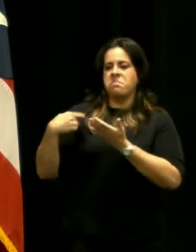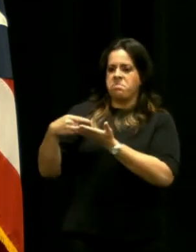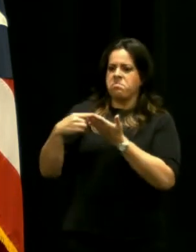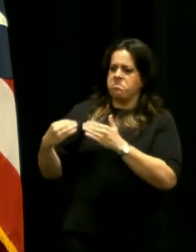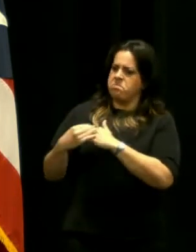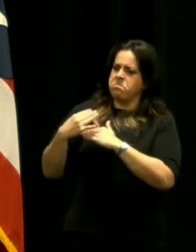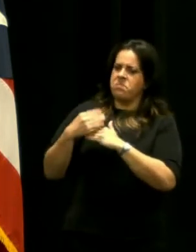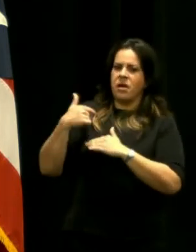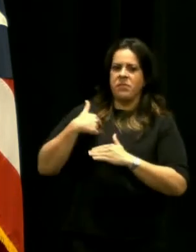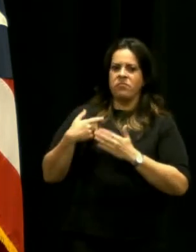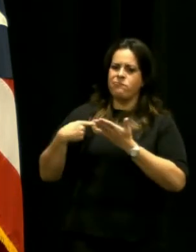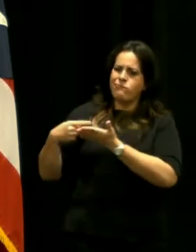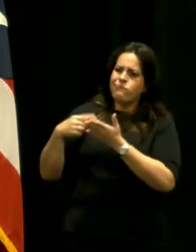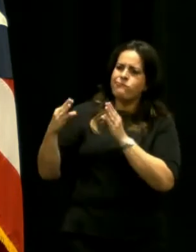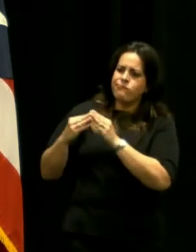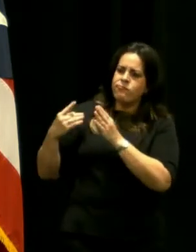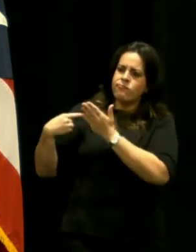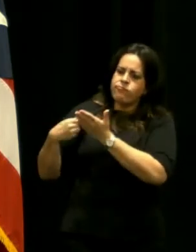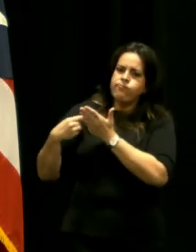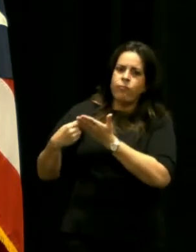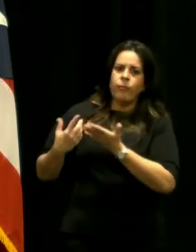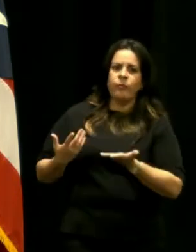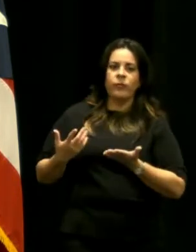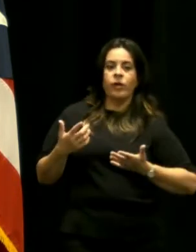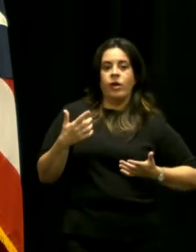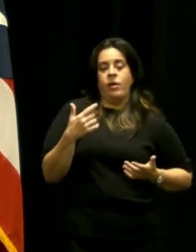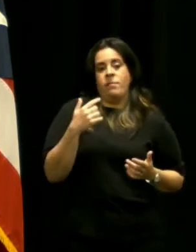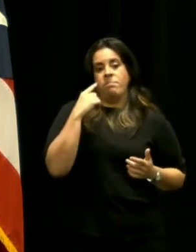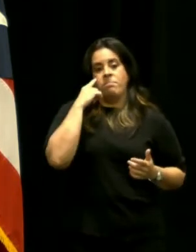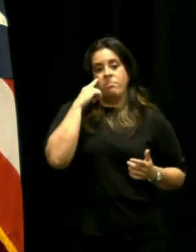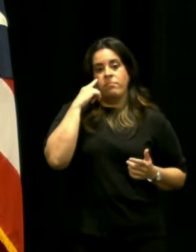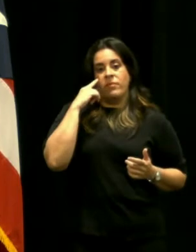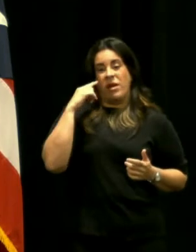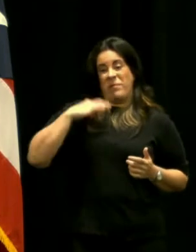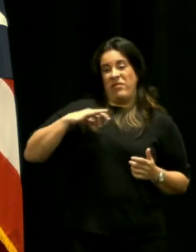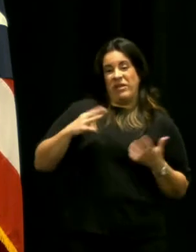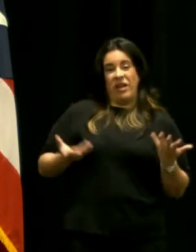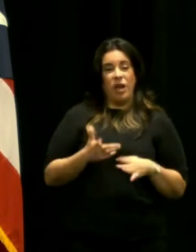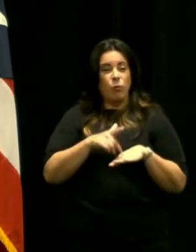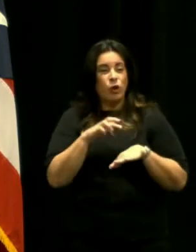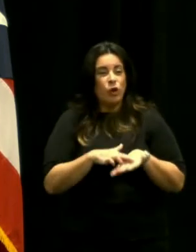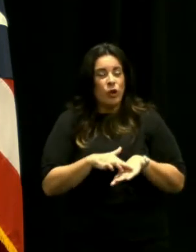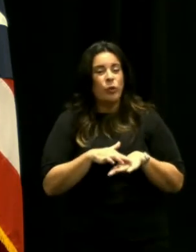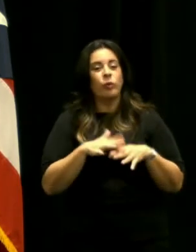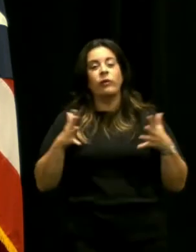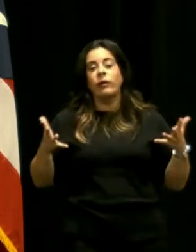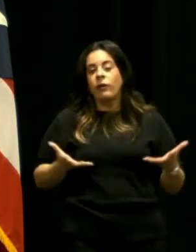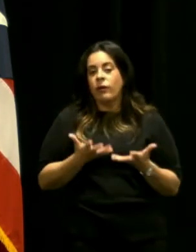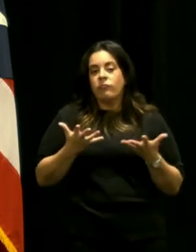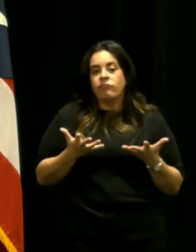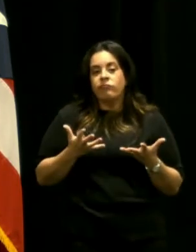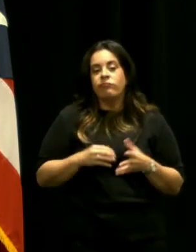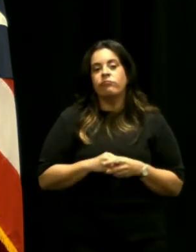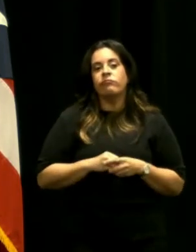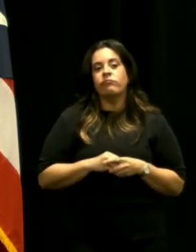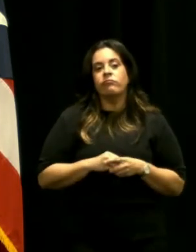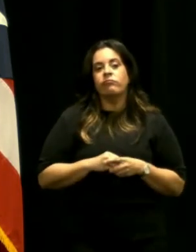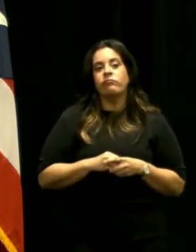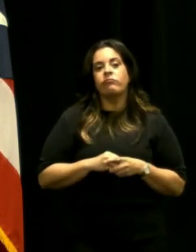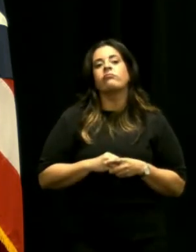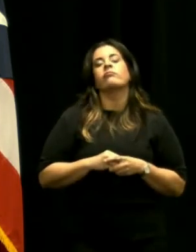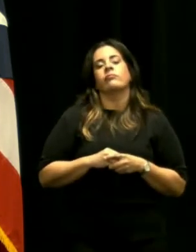yo lo que lo que le conviene aquí a puerto rico es que se llegue a una